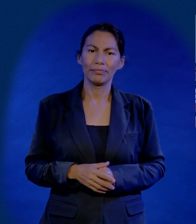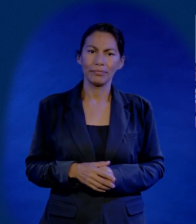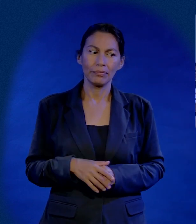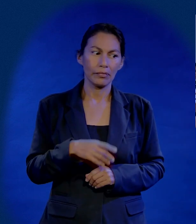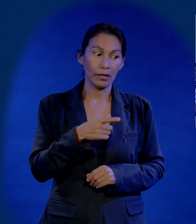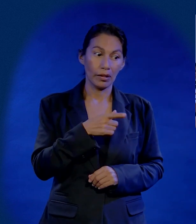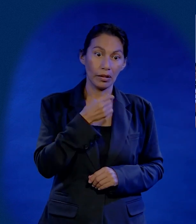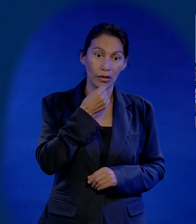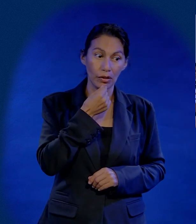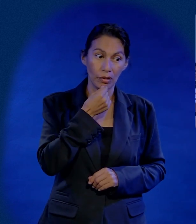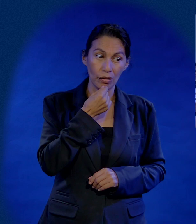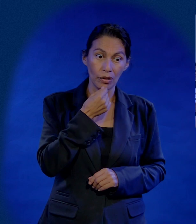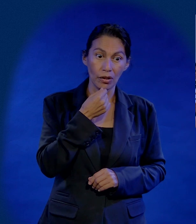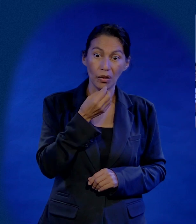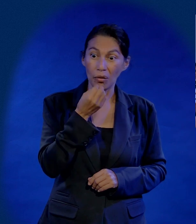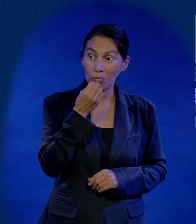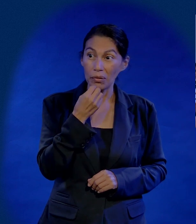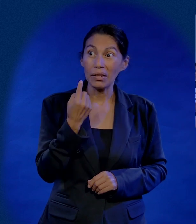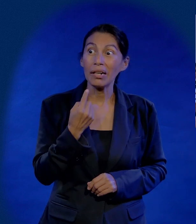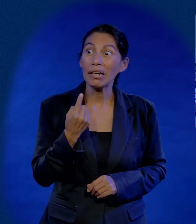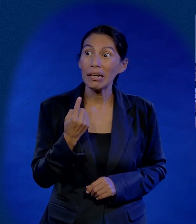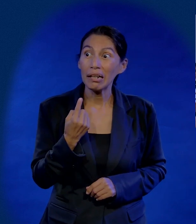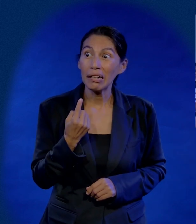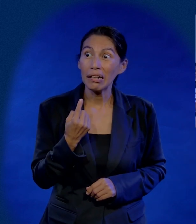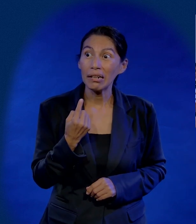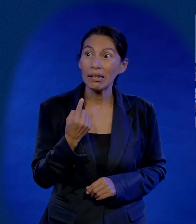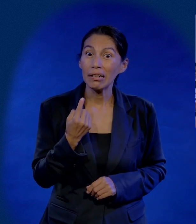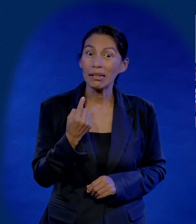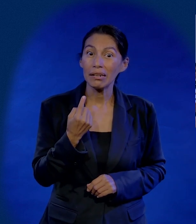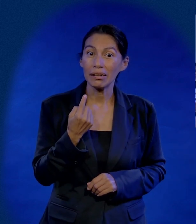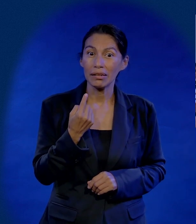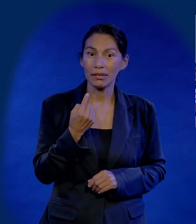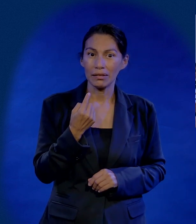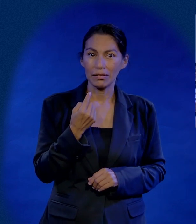Luis, que es más calculador y no come de todo, dice, ¿qué hay de comer?